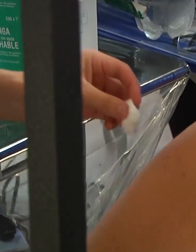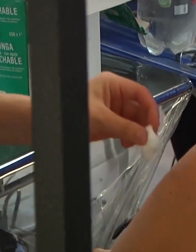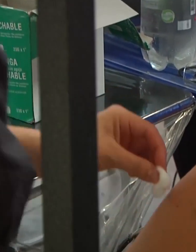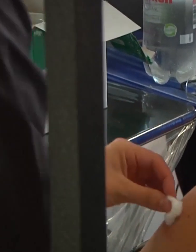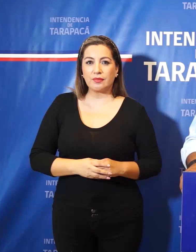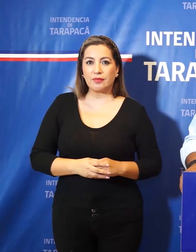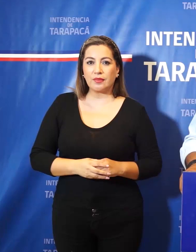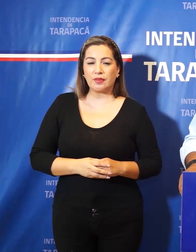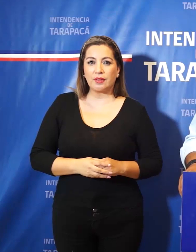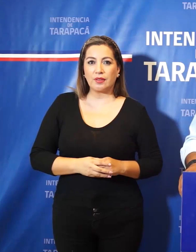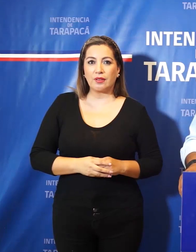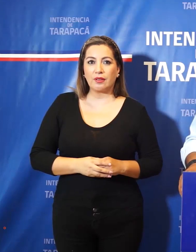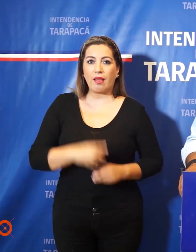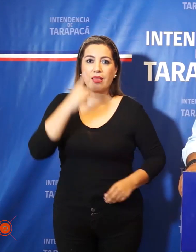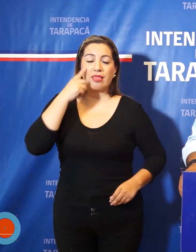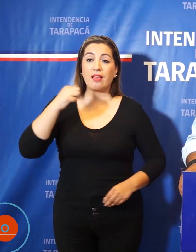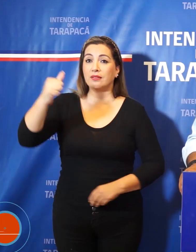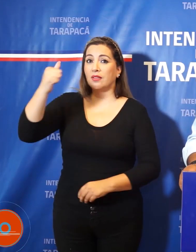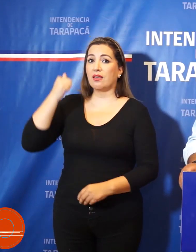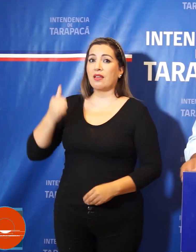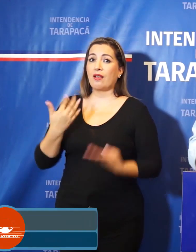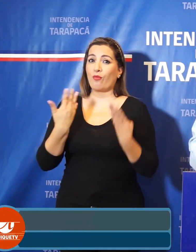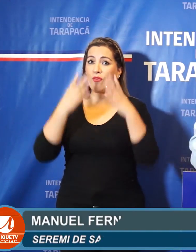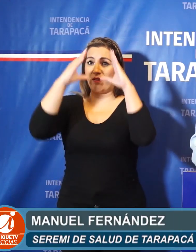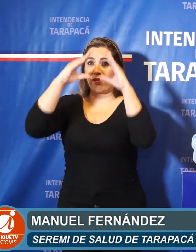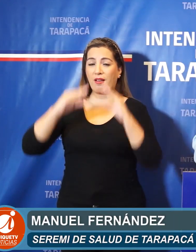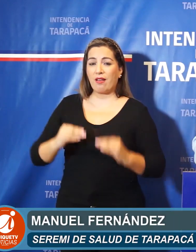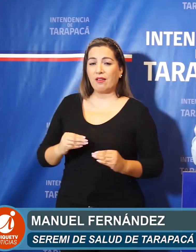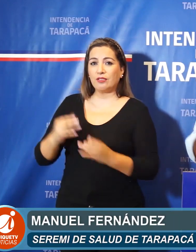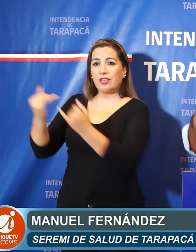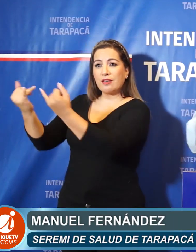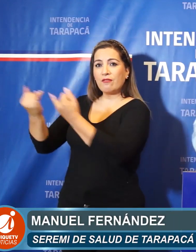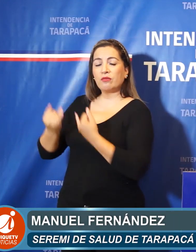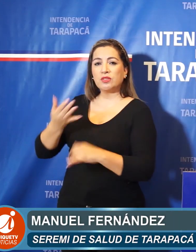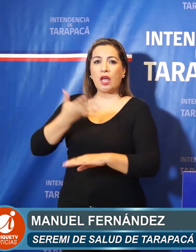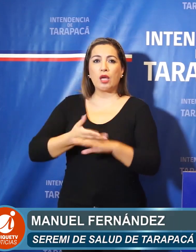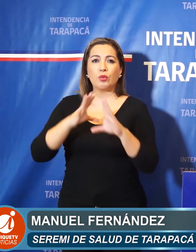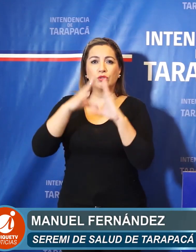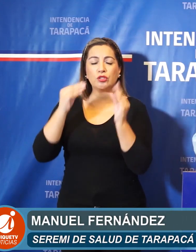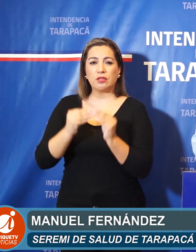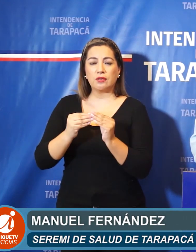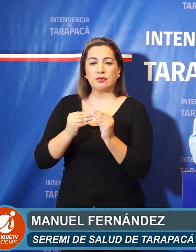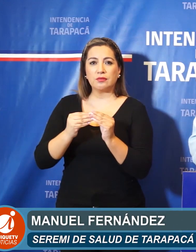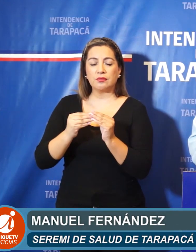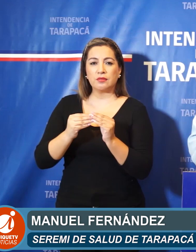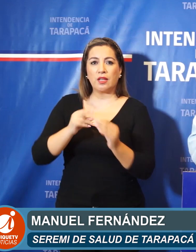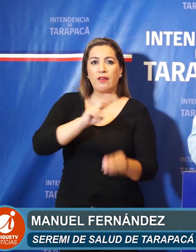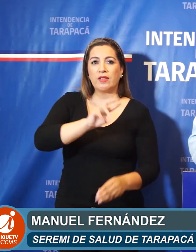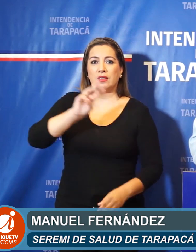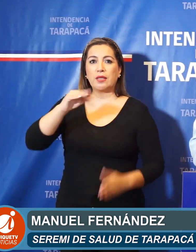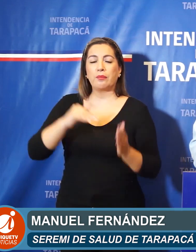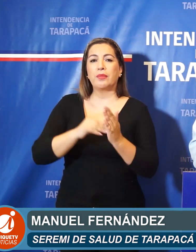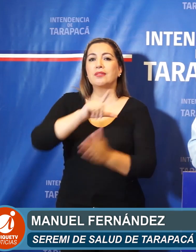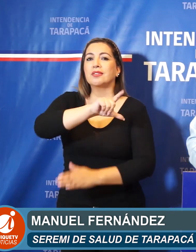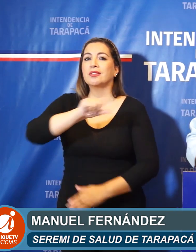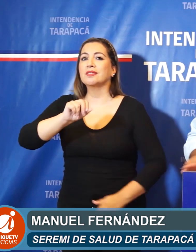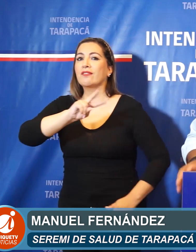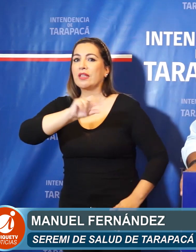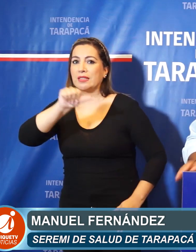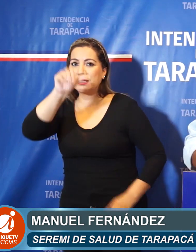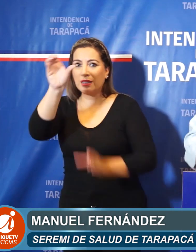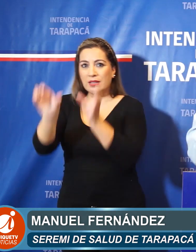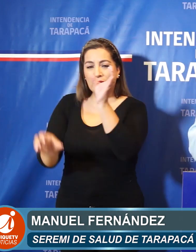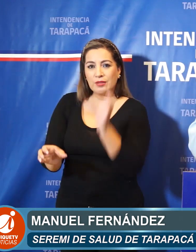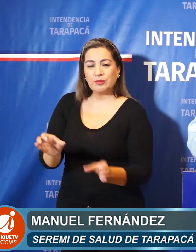El corte de ayer, a las 21 horas, en sí tenemos un total de 23.726